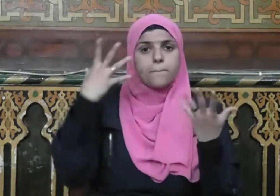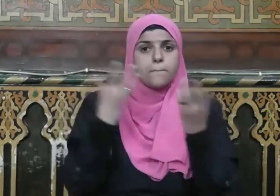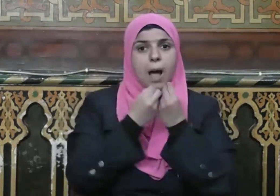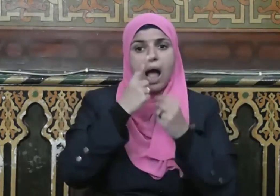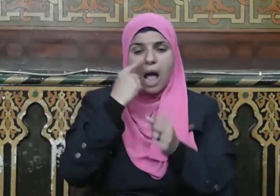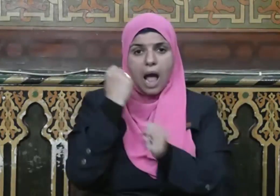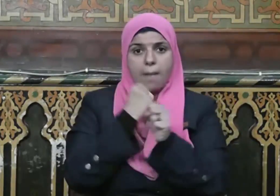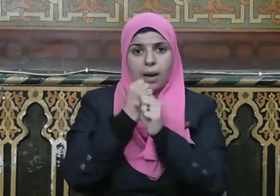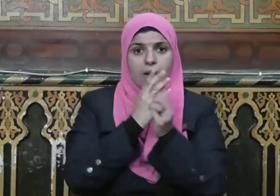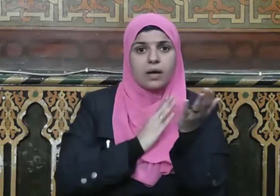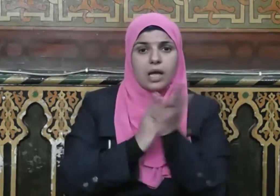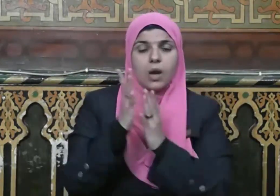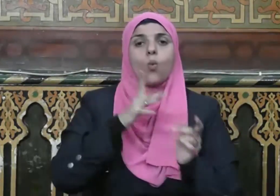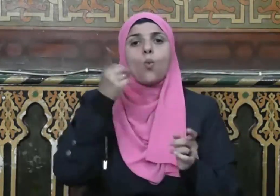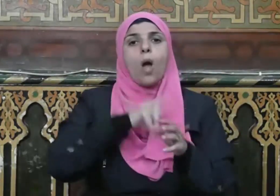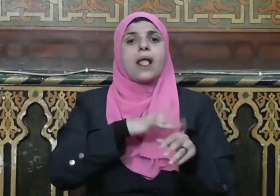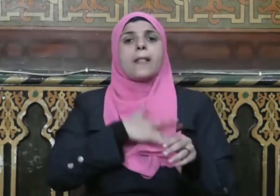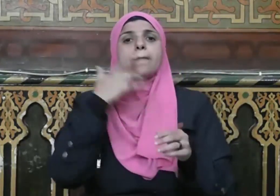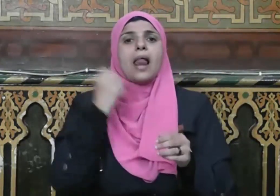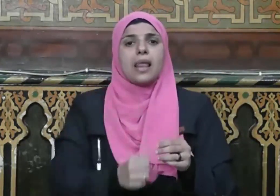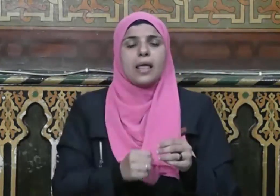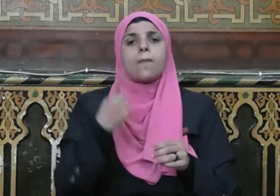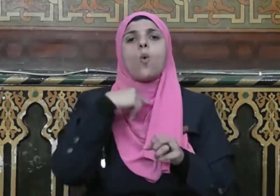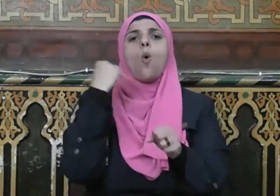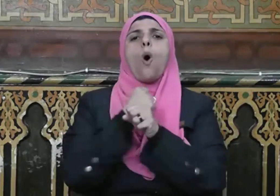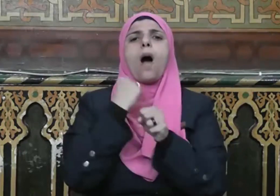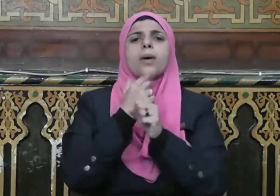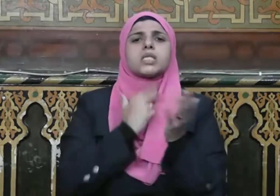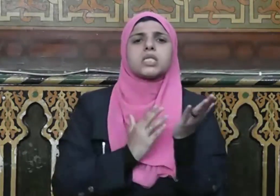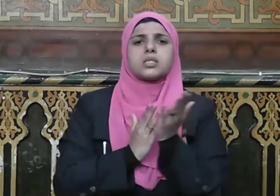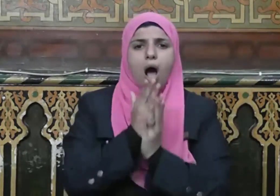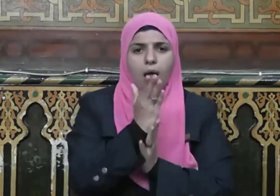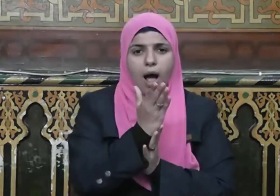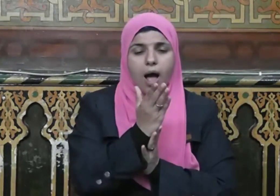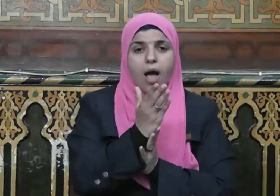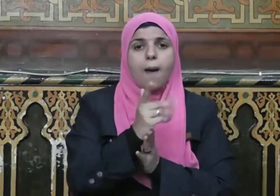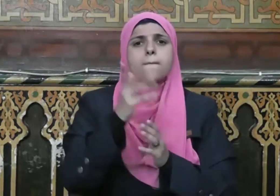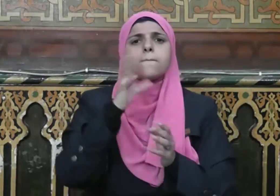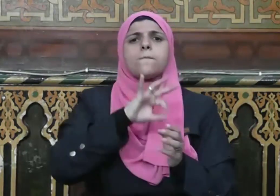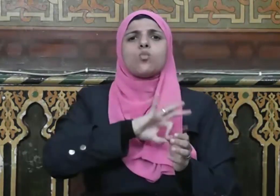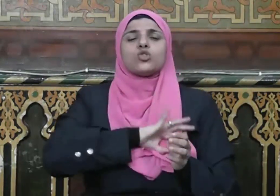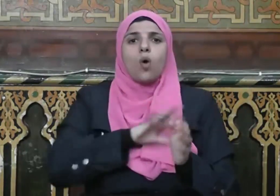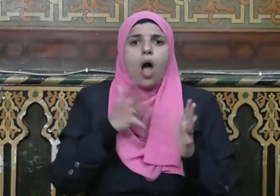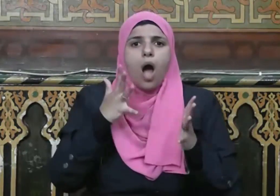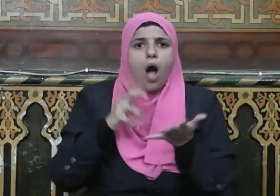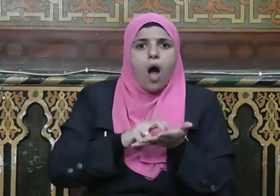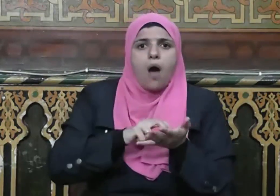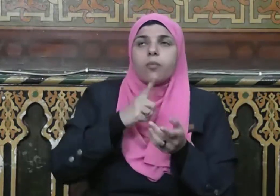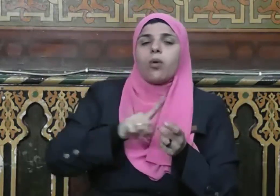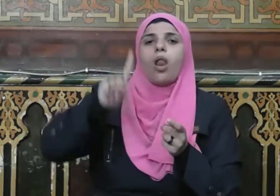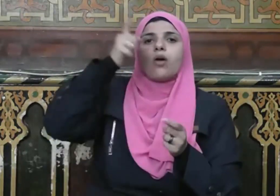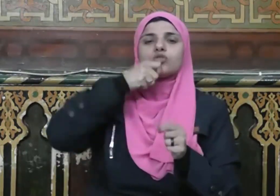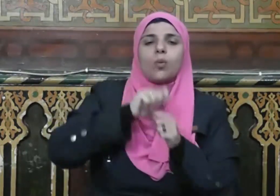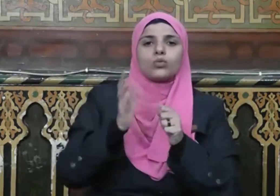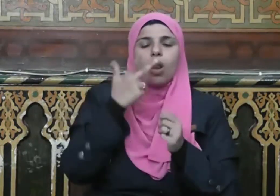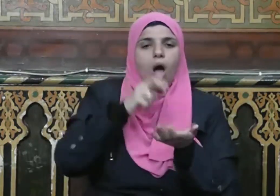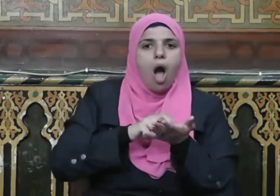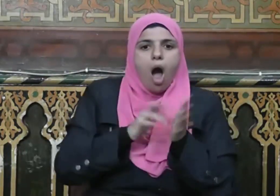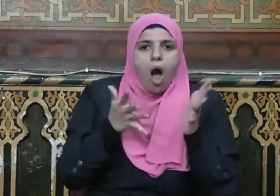وإيمانهم وعملهم الصالح مشفقون من الله خائفون منه